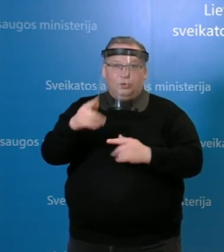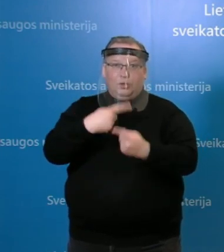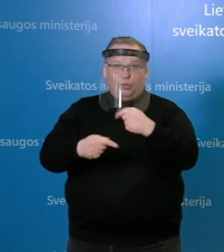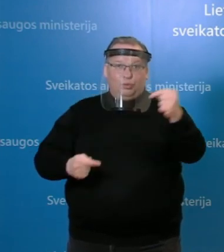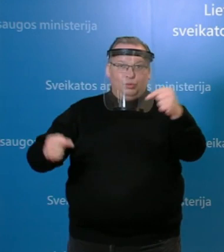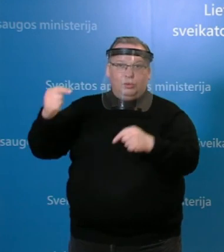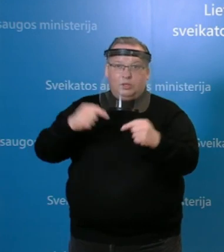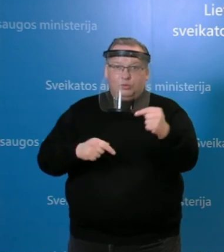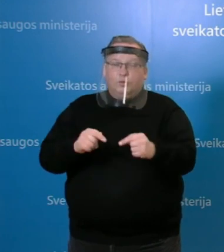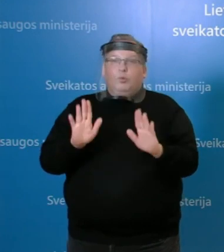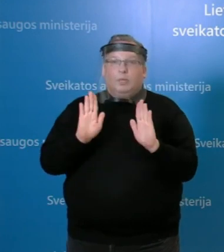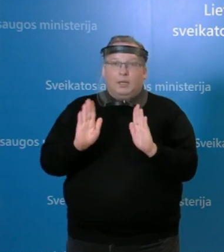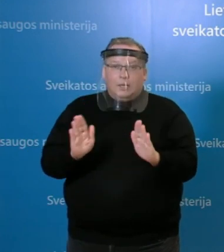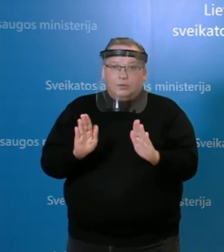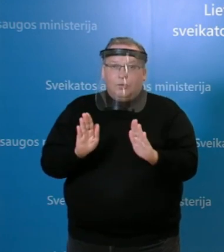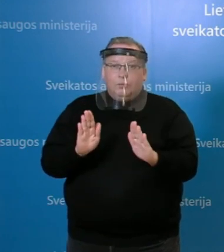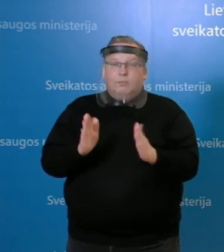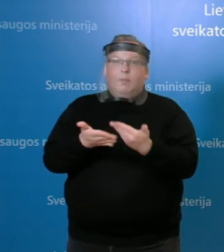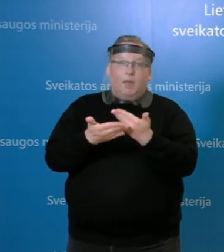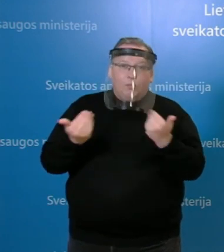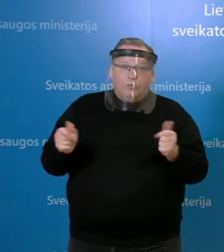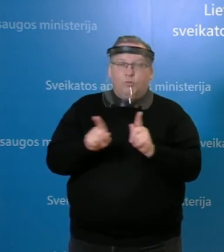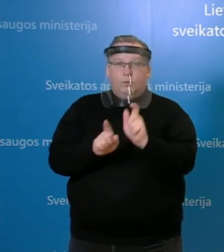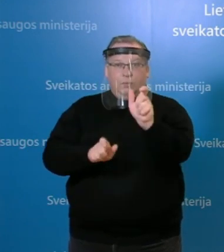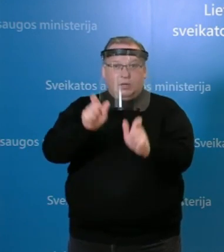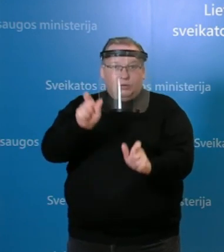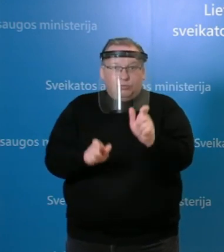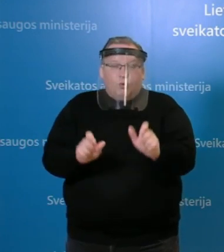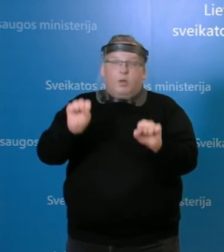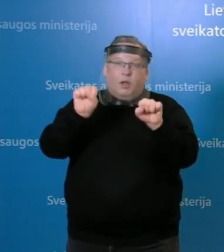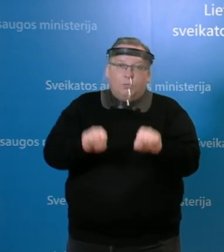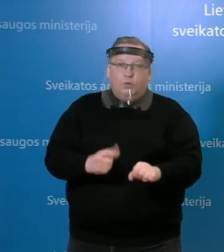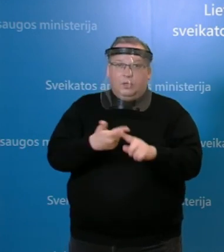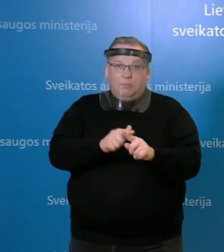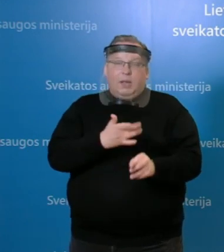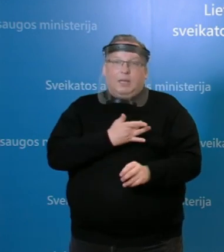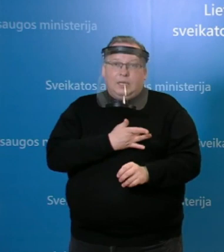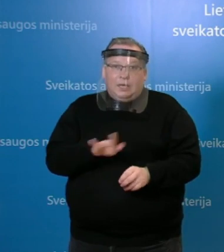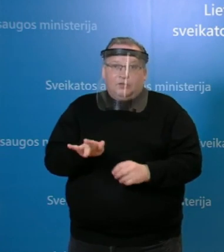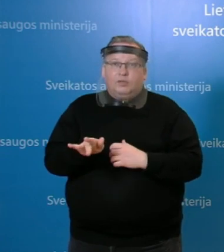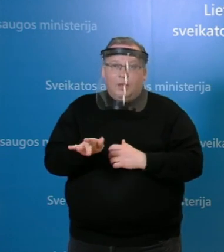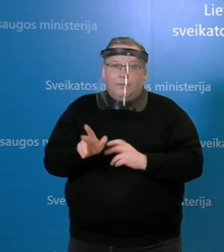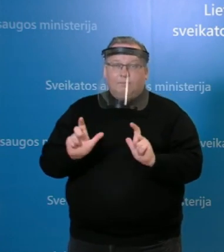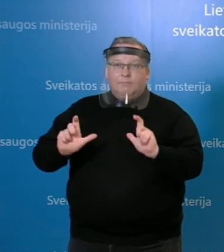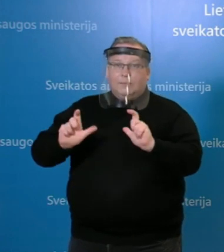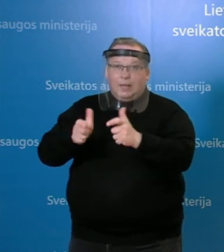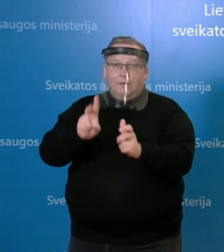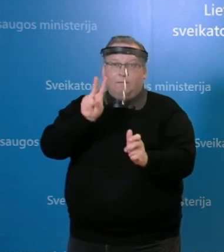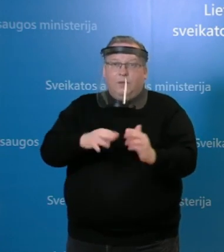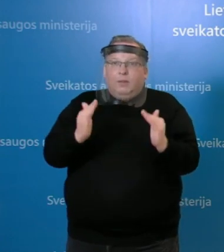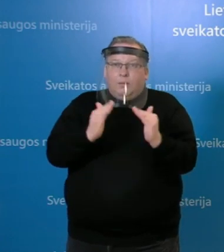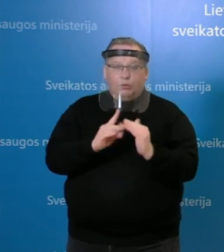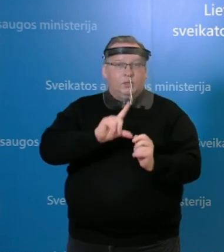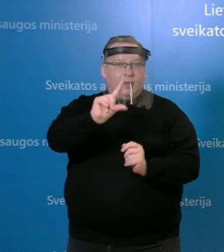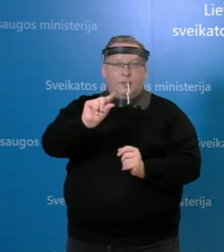galbūt ne tiesiog jų nebuvo, taip pat asmenis, aišku, galbūt labai grežtai laikėsi karantino teisyklių, nevyko susitikti